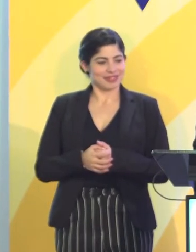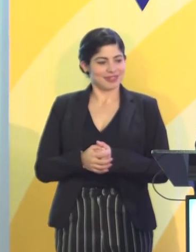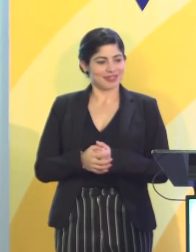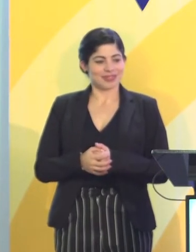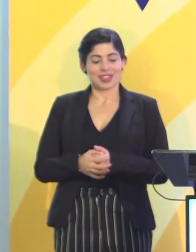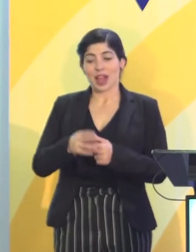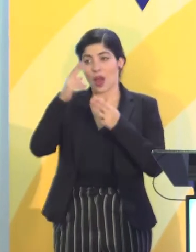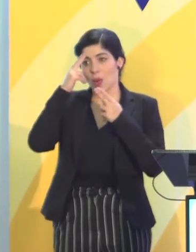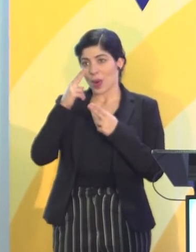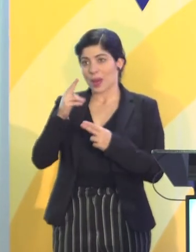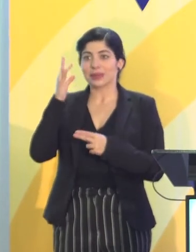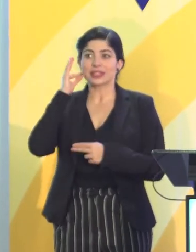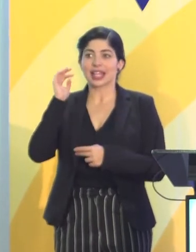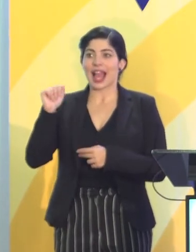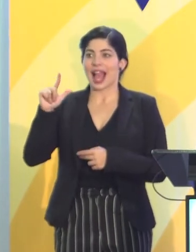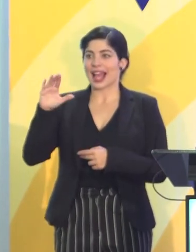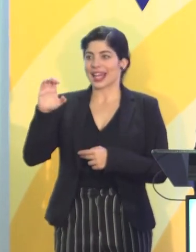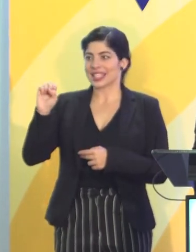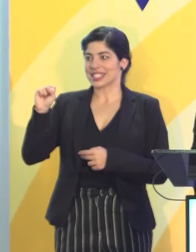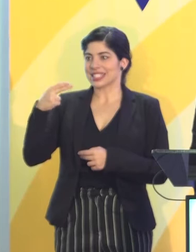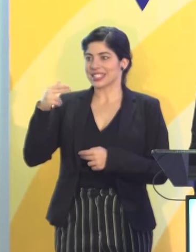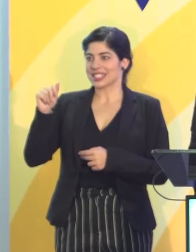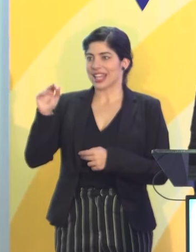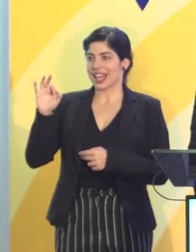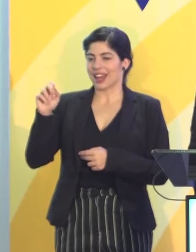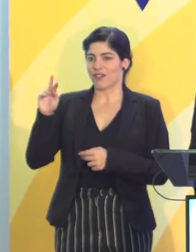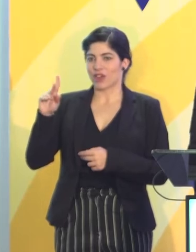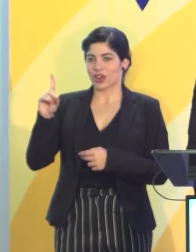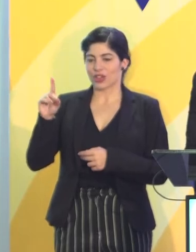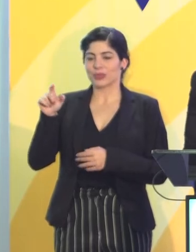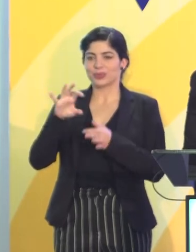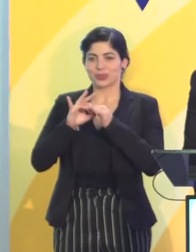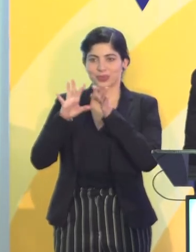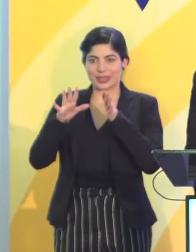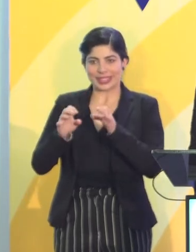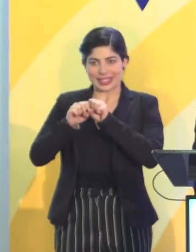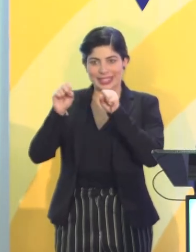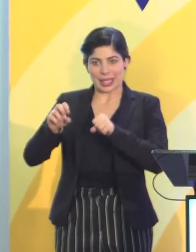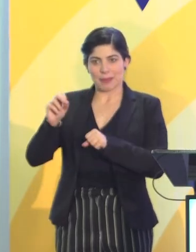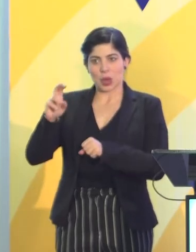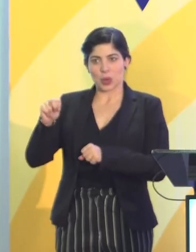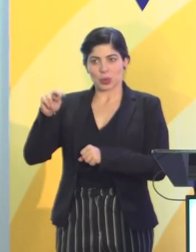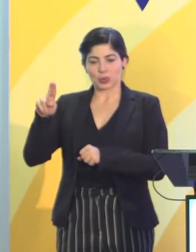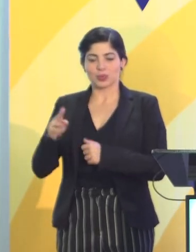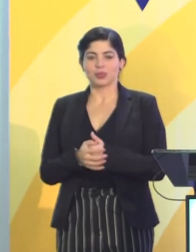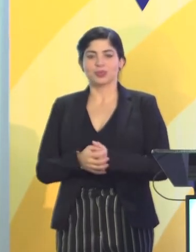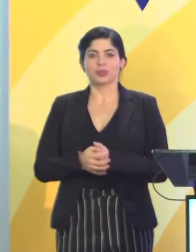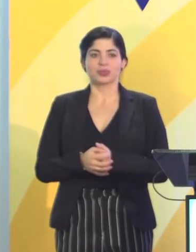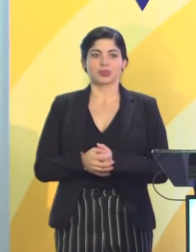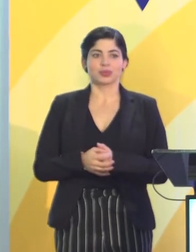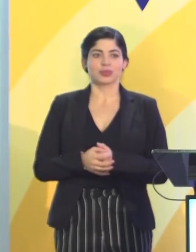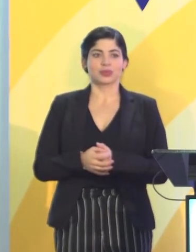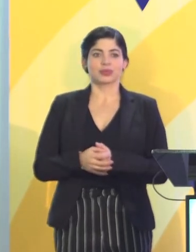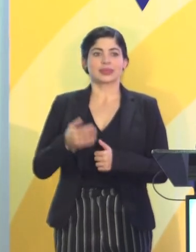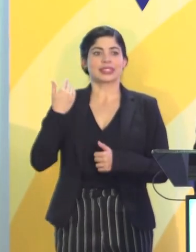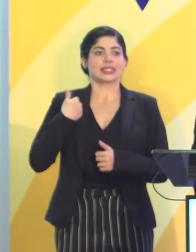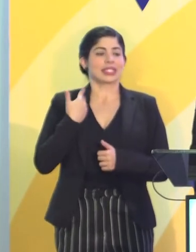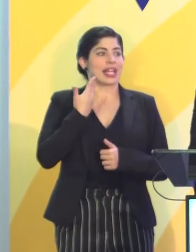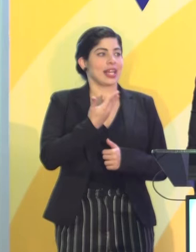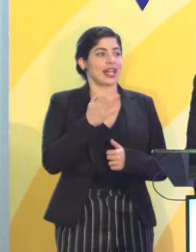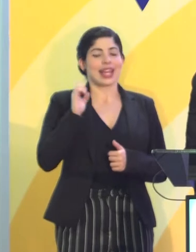Honorable señora Alice Schakenford, coordinadora residente del Sistema de las Naciones Unidas, señor